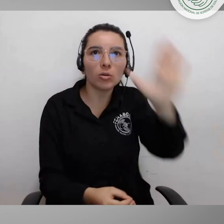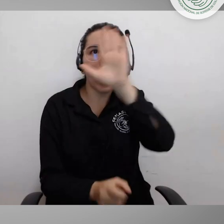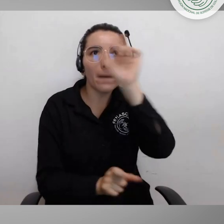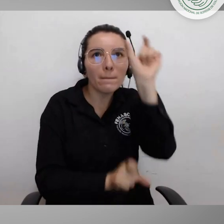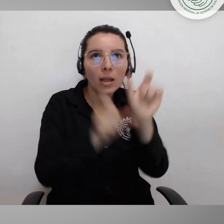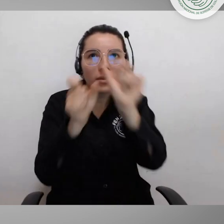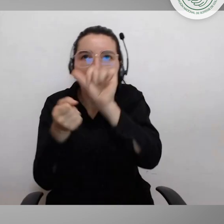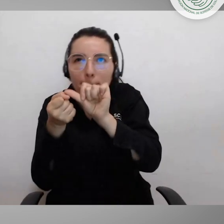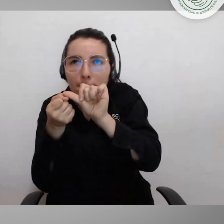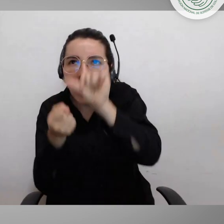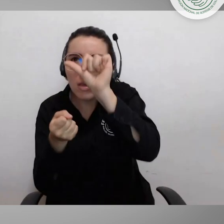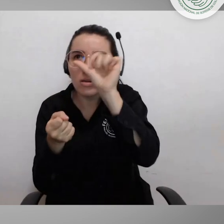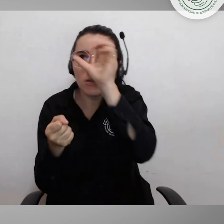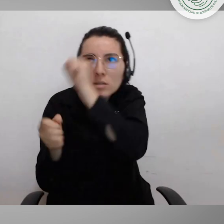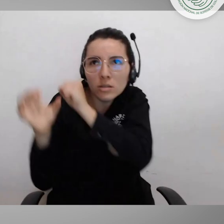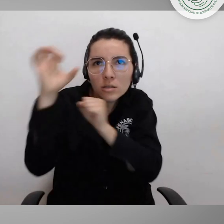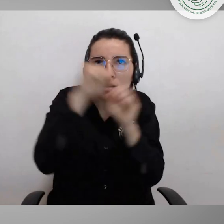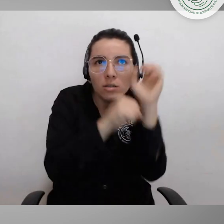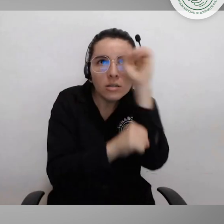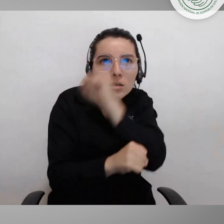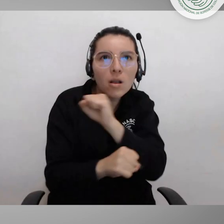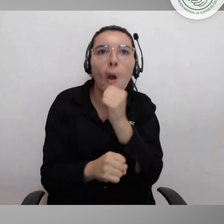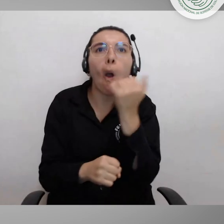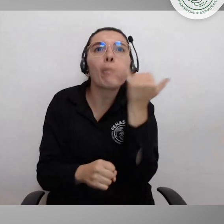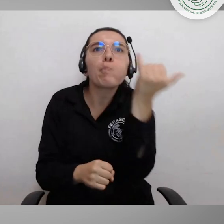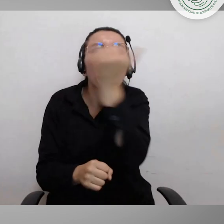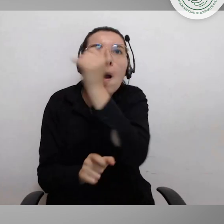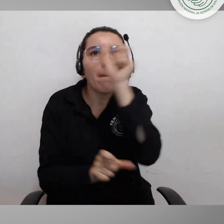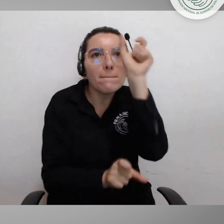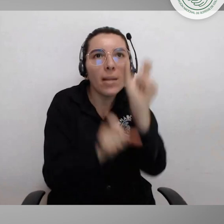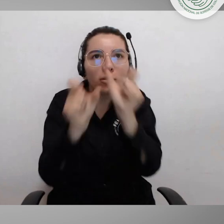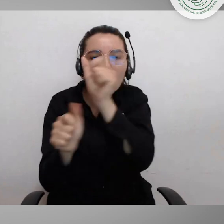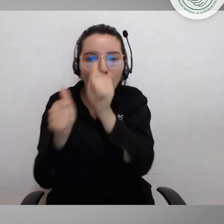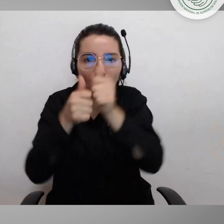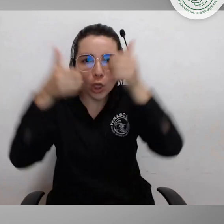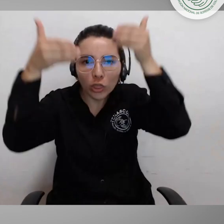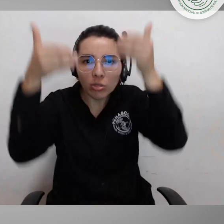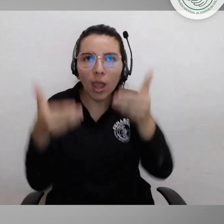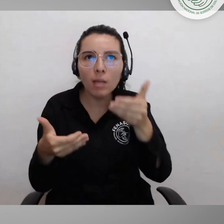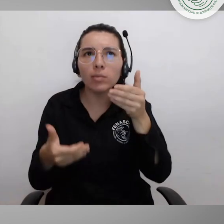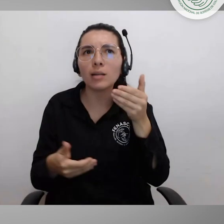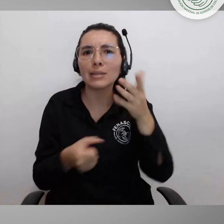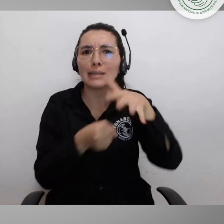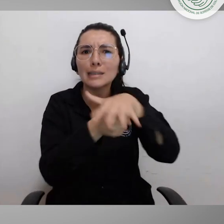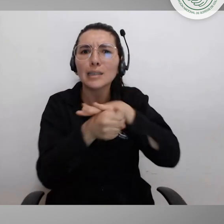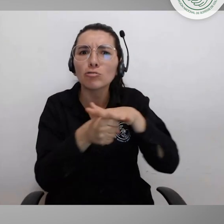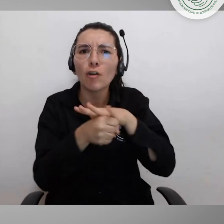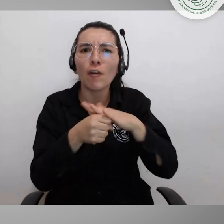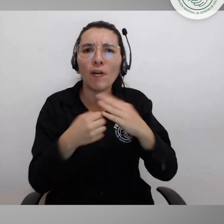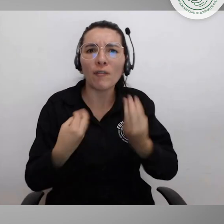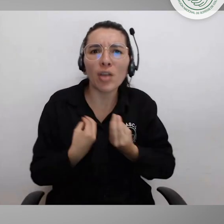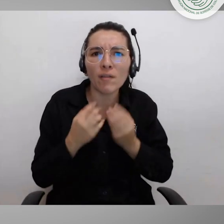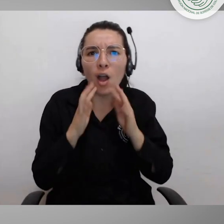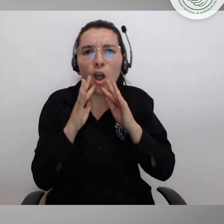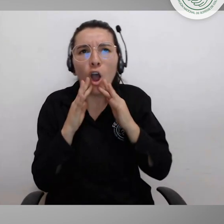medir y tener datos desagregados de manera concreta que den cuenta de las